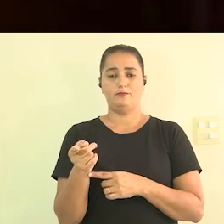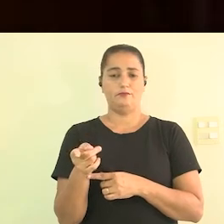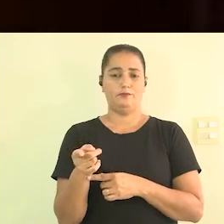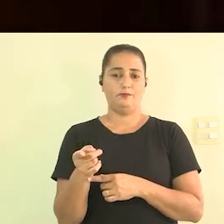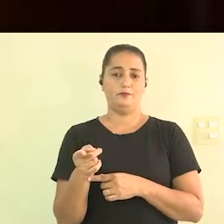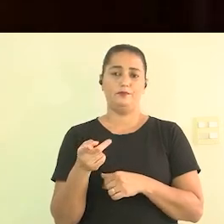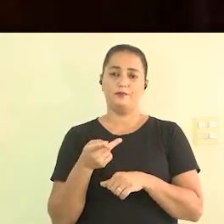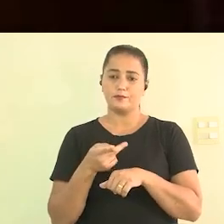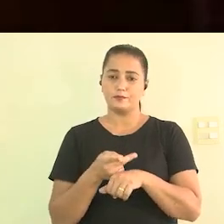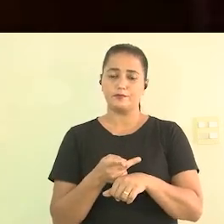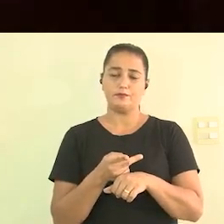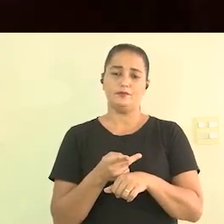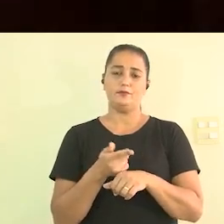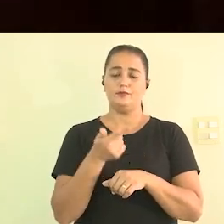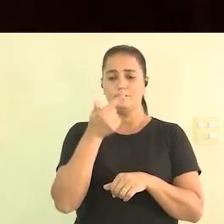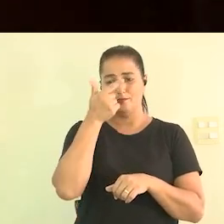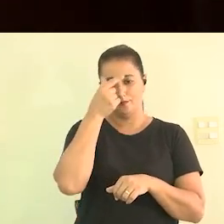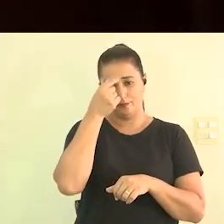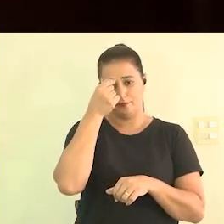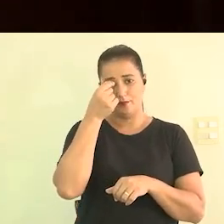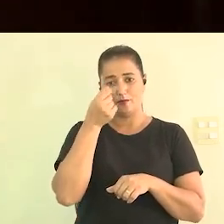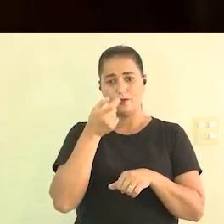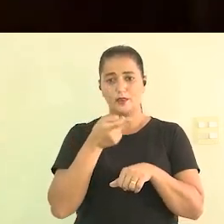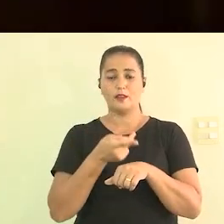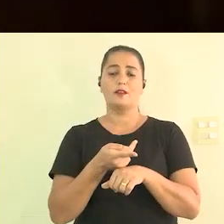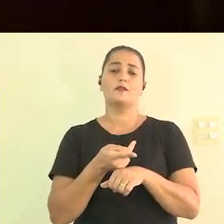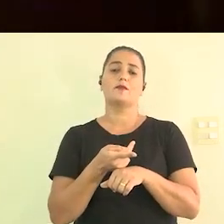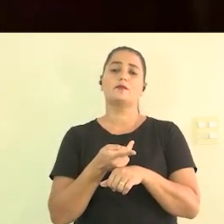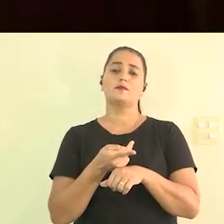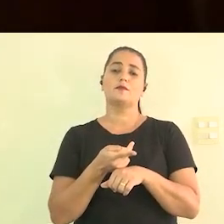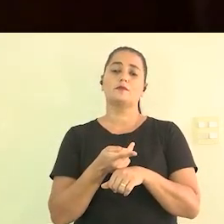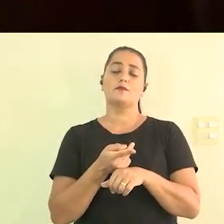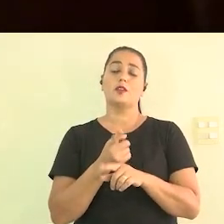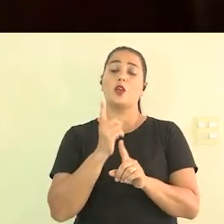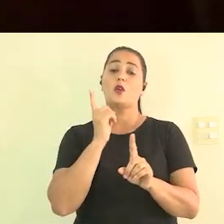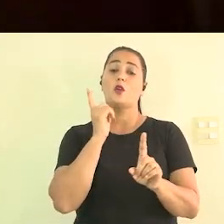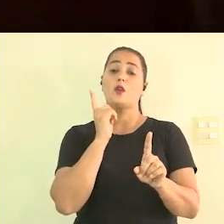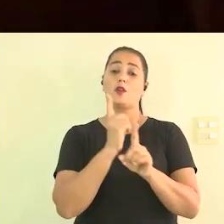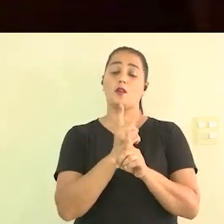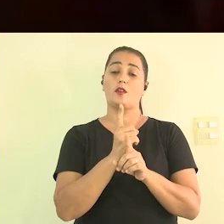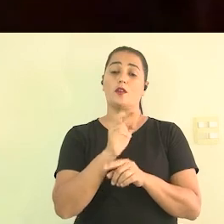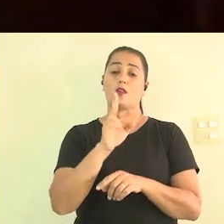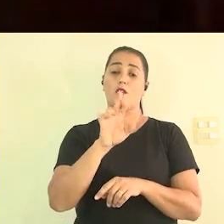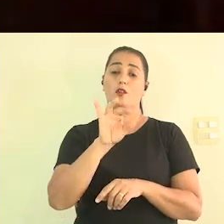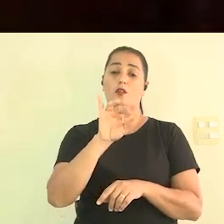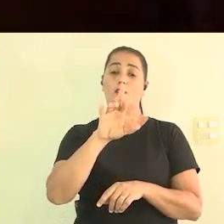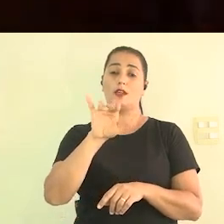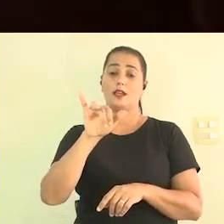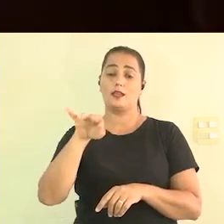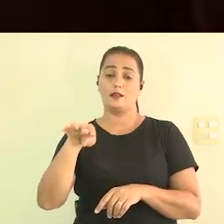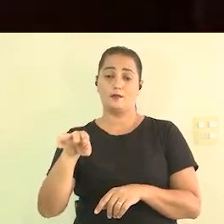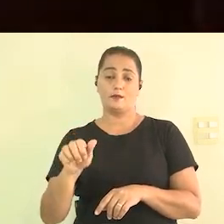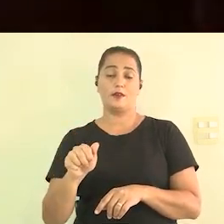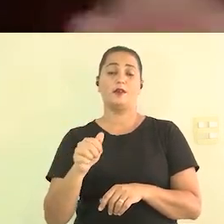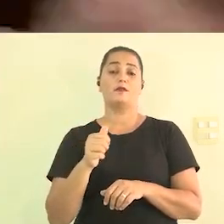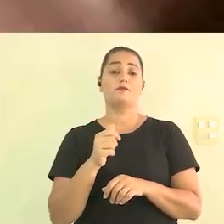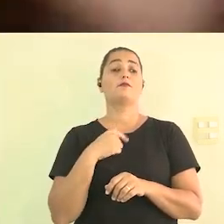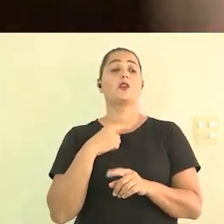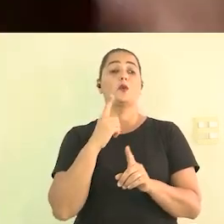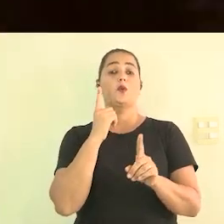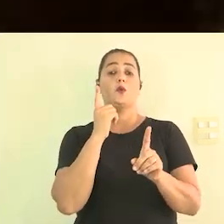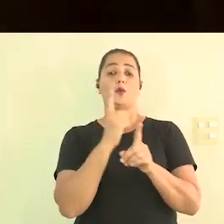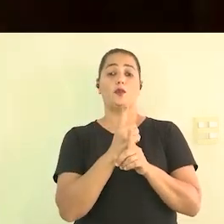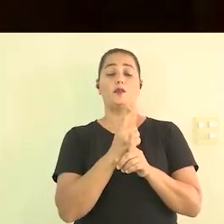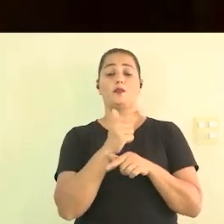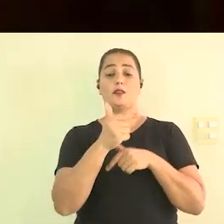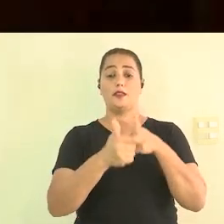achei era em Roraima esse projeto achei uma pessoa que trabalhava na universidade de Roraima isso você com